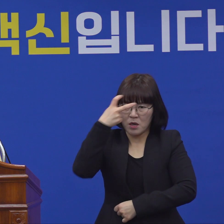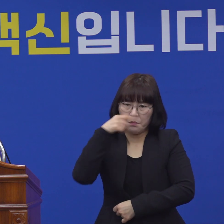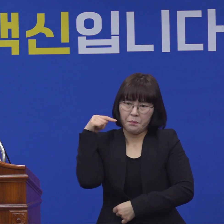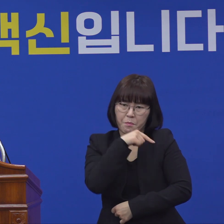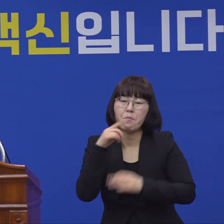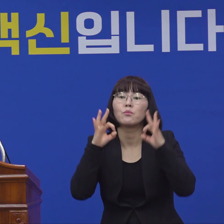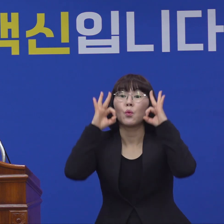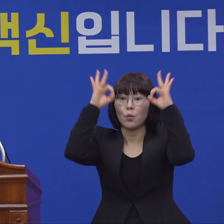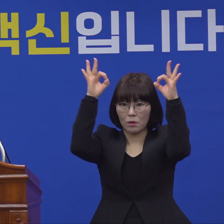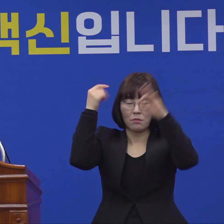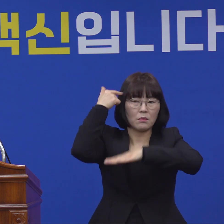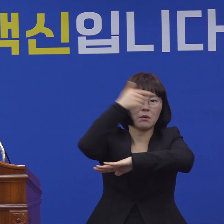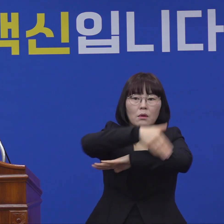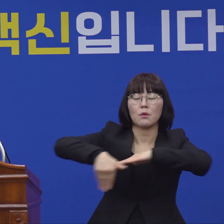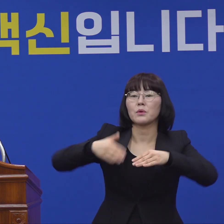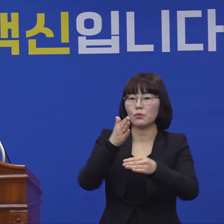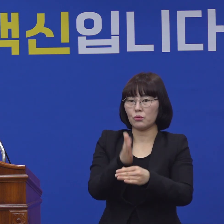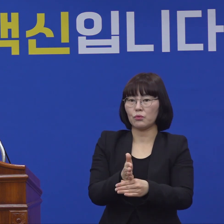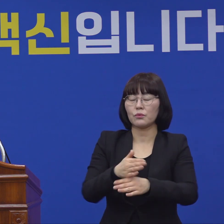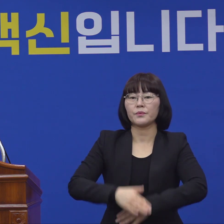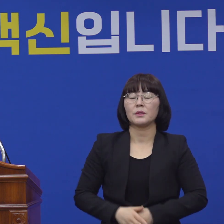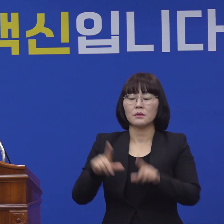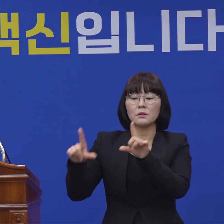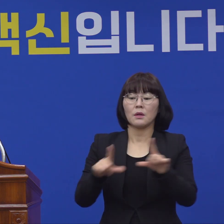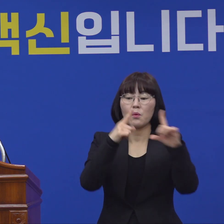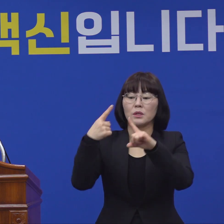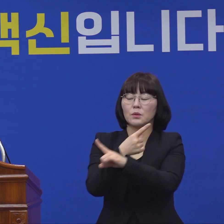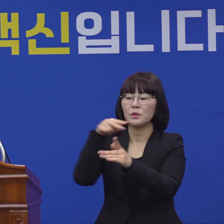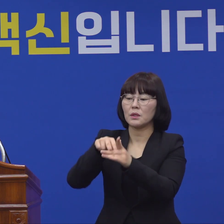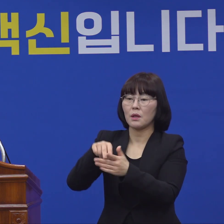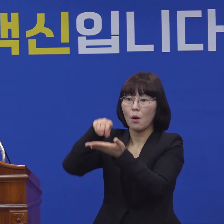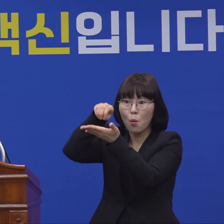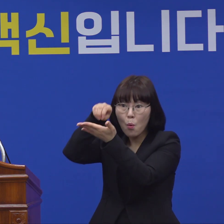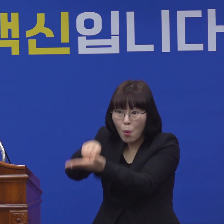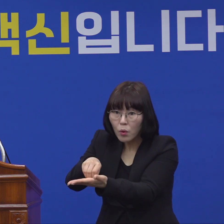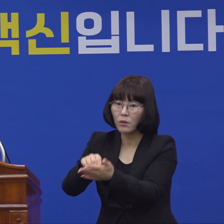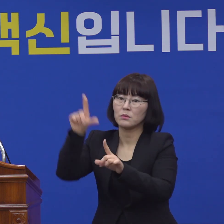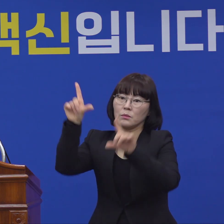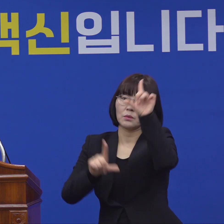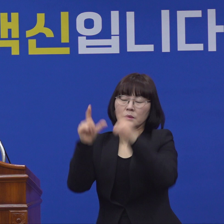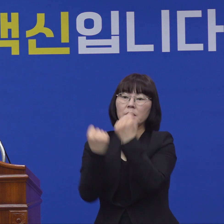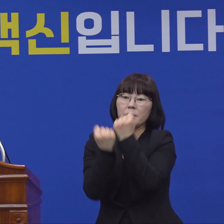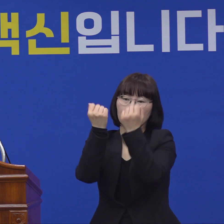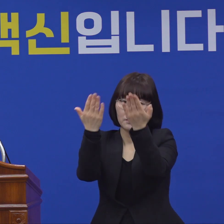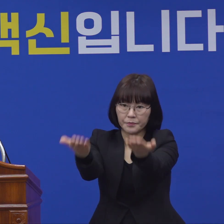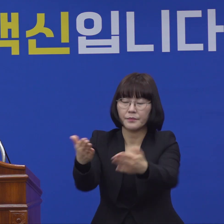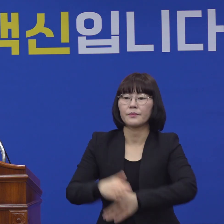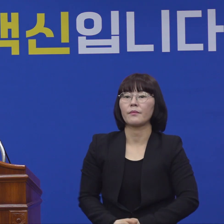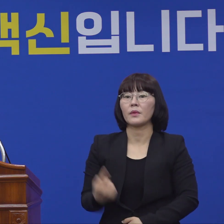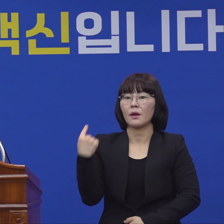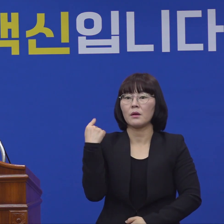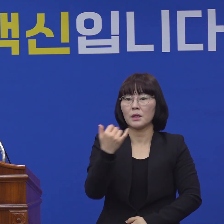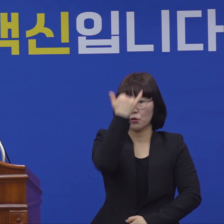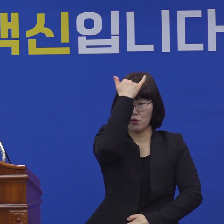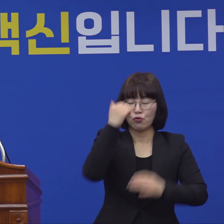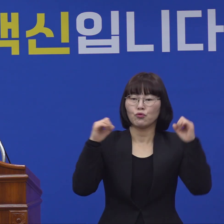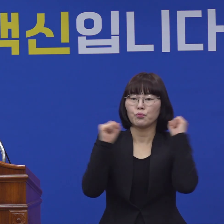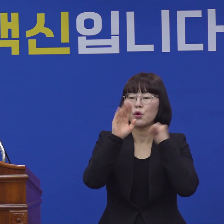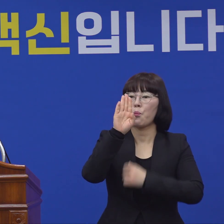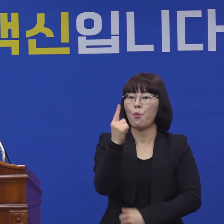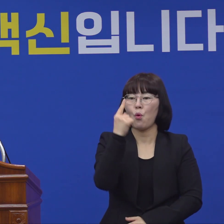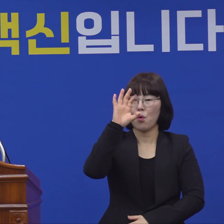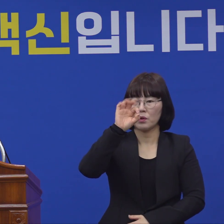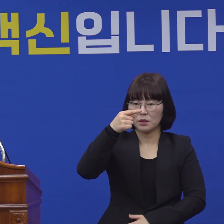기하도록 하겠습니다. 생활치료센터 특이사항에 대해 말씀드리겠습니다. 어제 충북 보원에